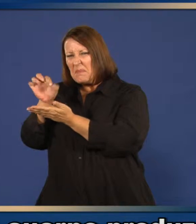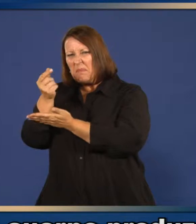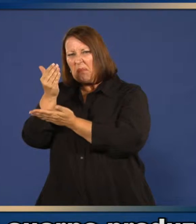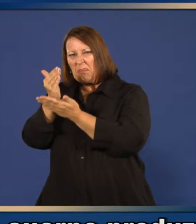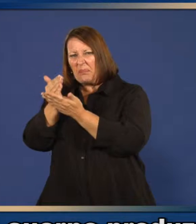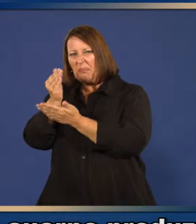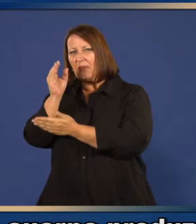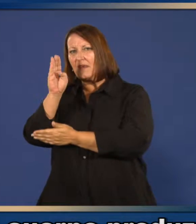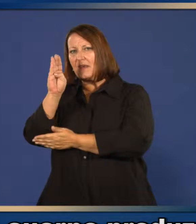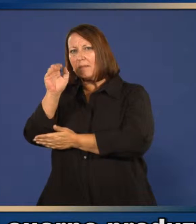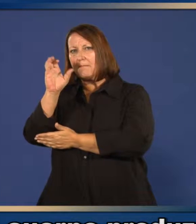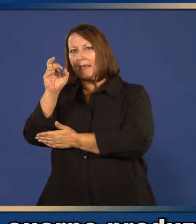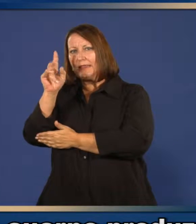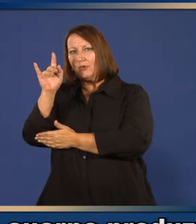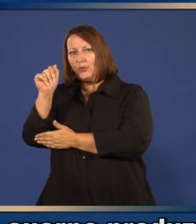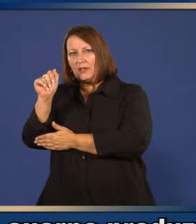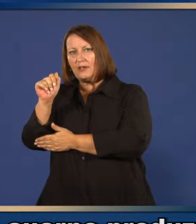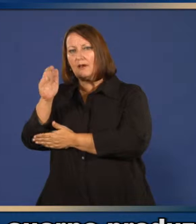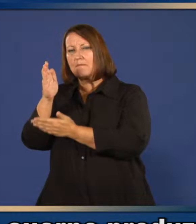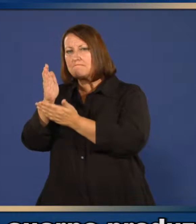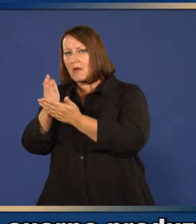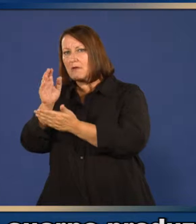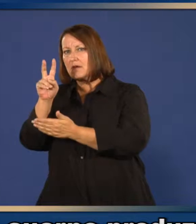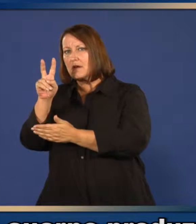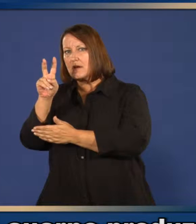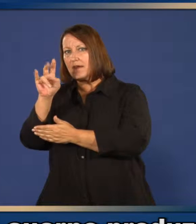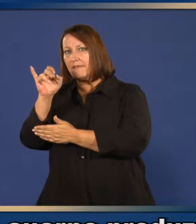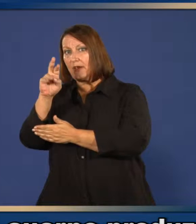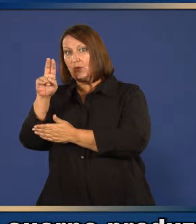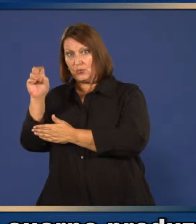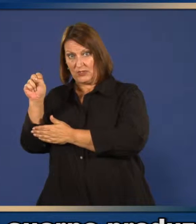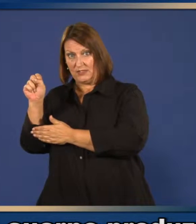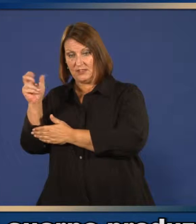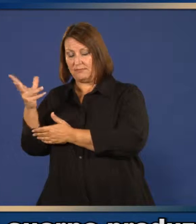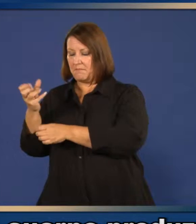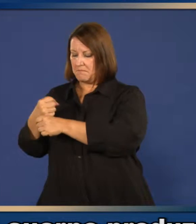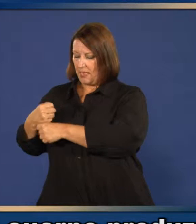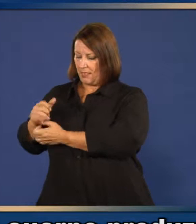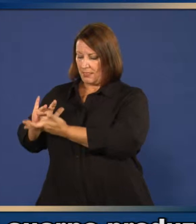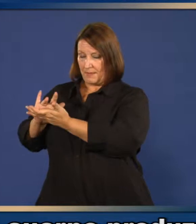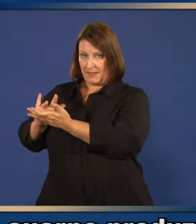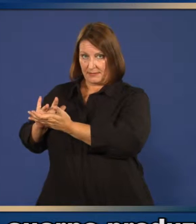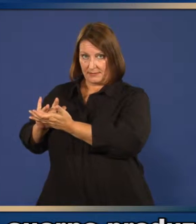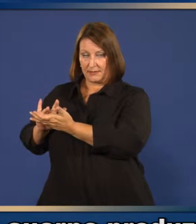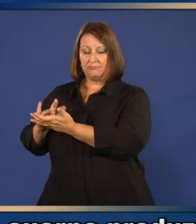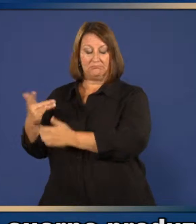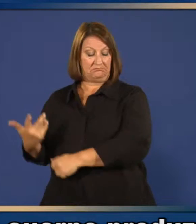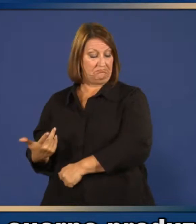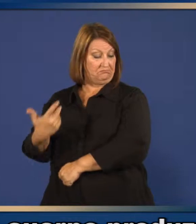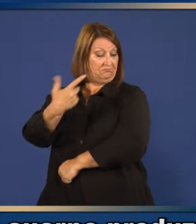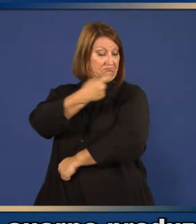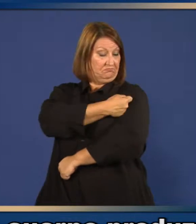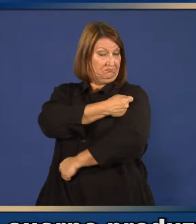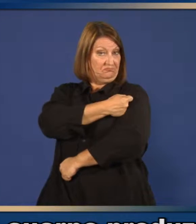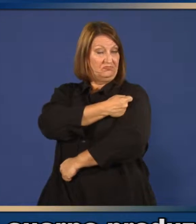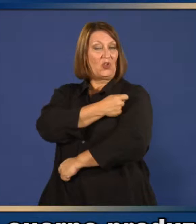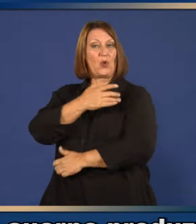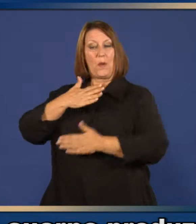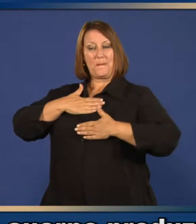que el cuerpo produzca anticuerpos protectores sin causar la enfermedad.